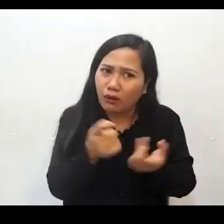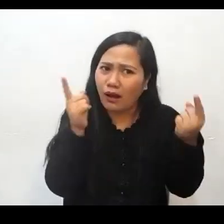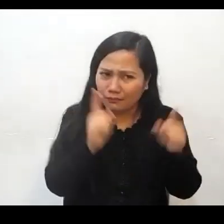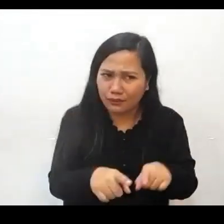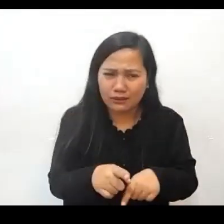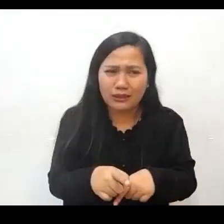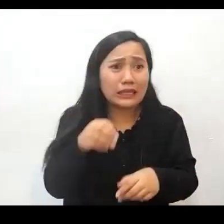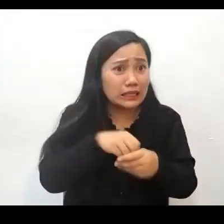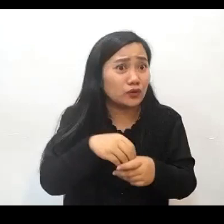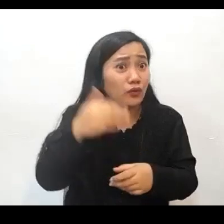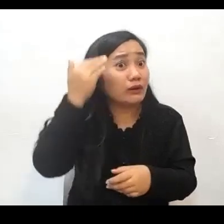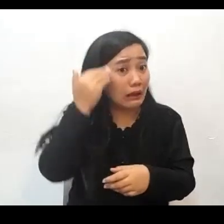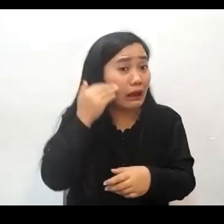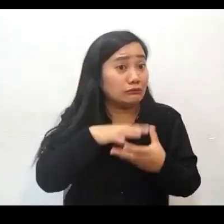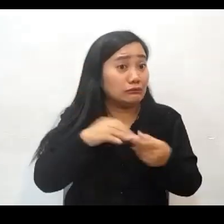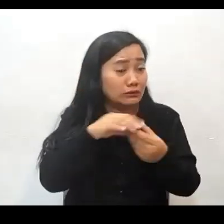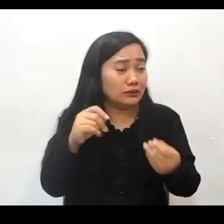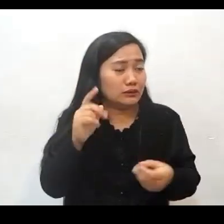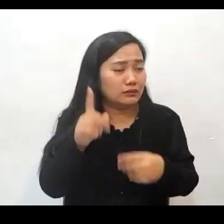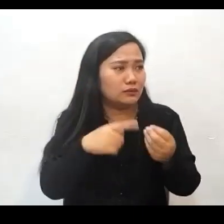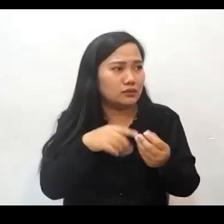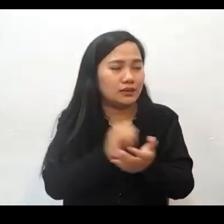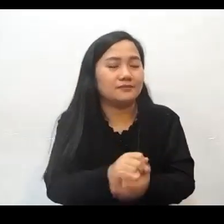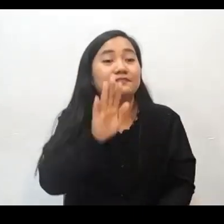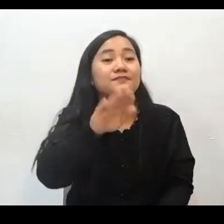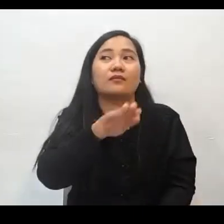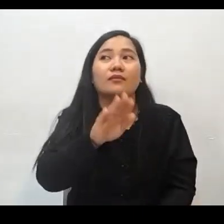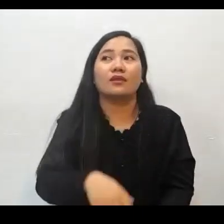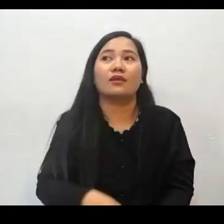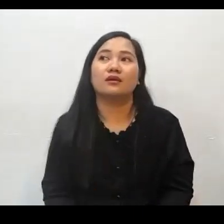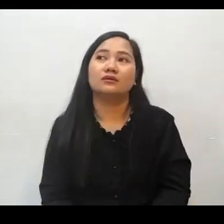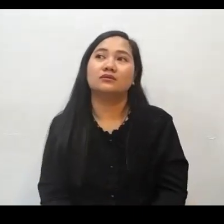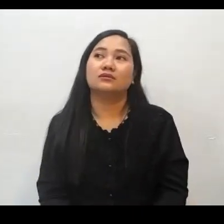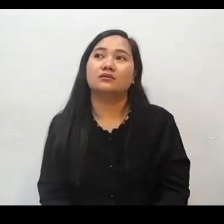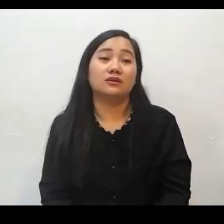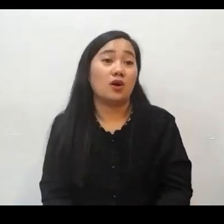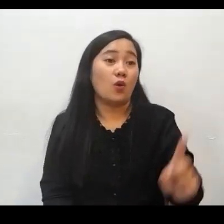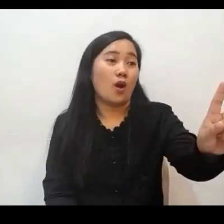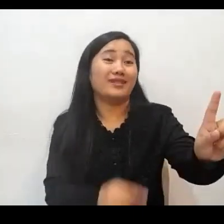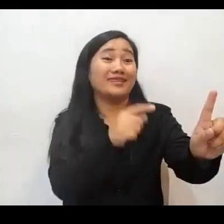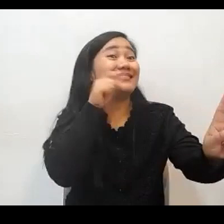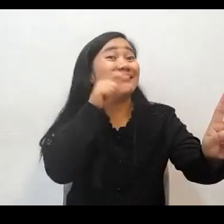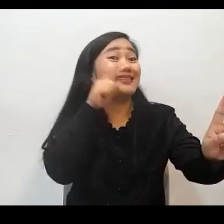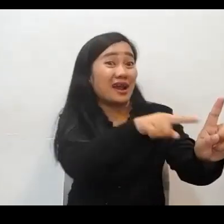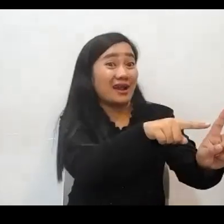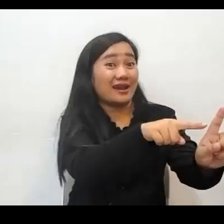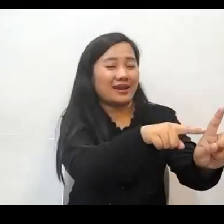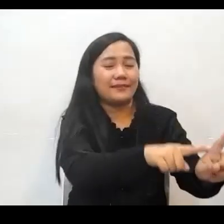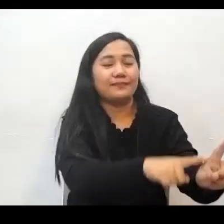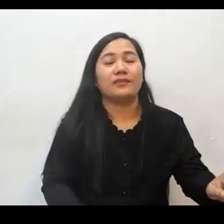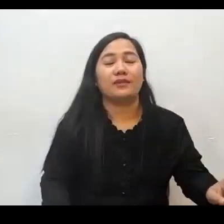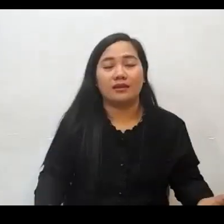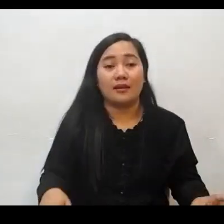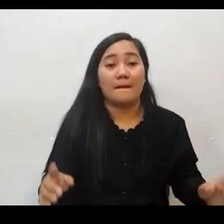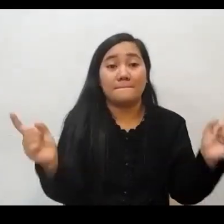yan In Korea one sister met the foggy guy in the work in the company